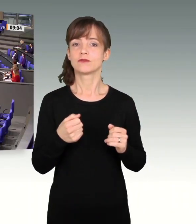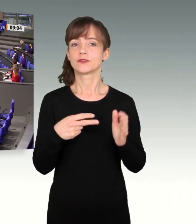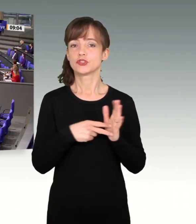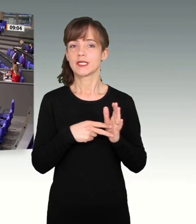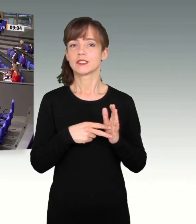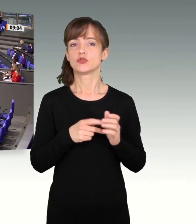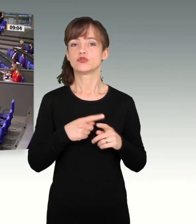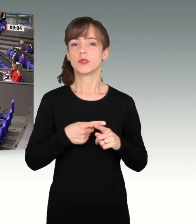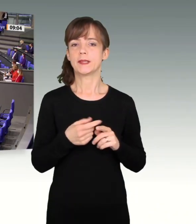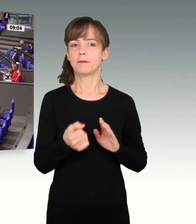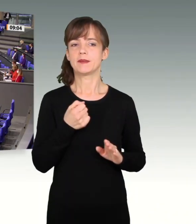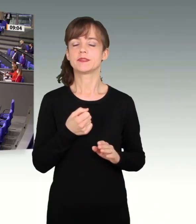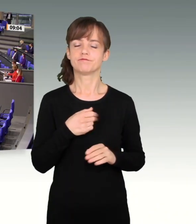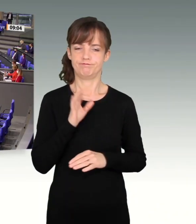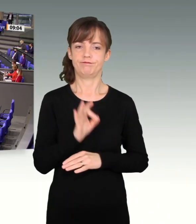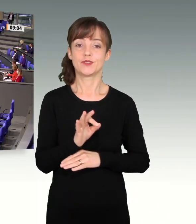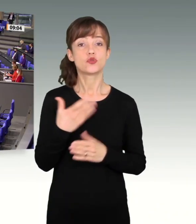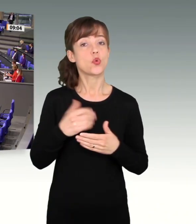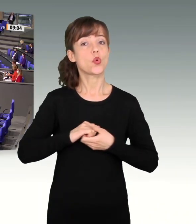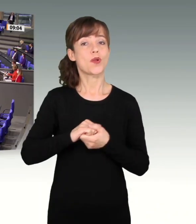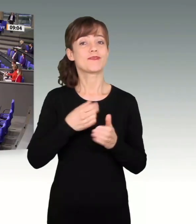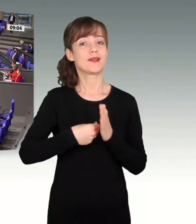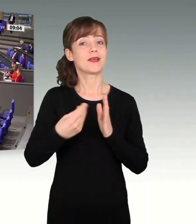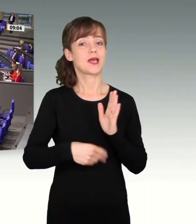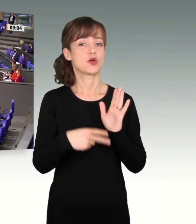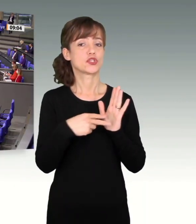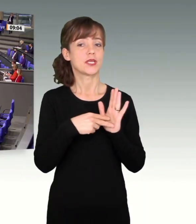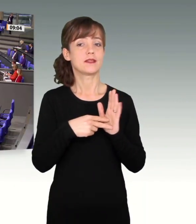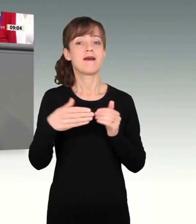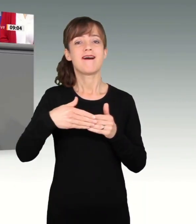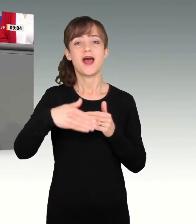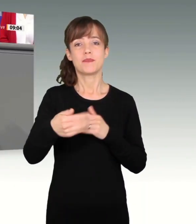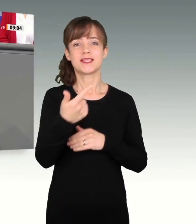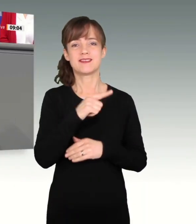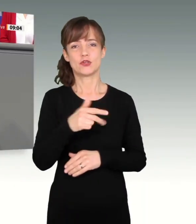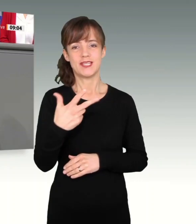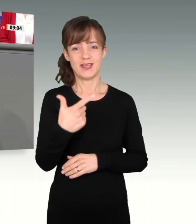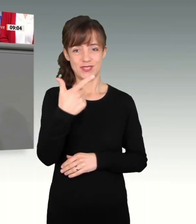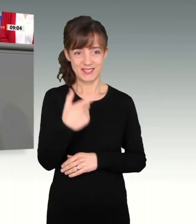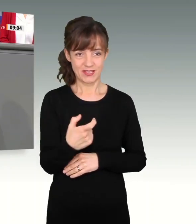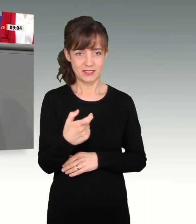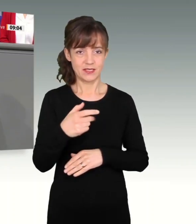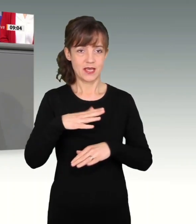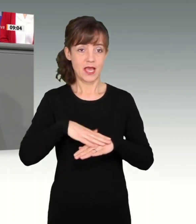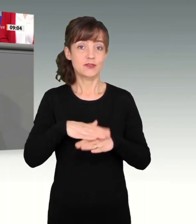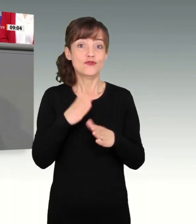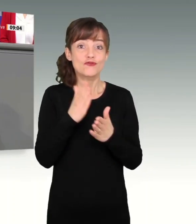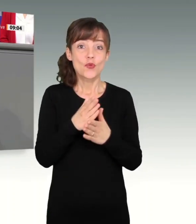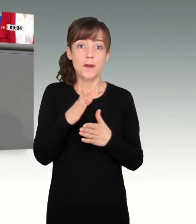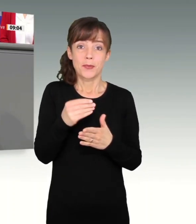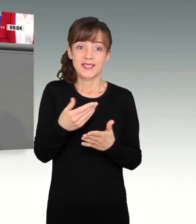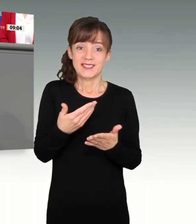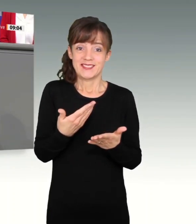So steht es im Koalitionsvertrag. Wir werden ab 2023, also schon mit dem